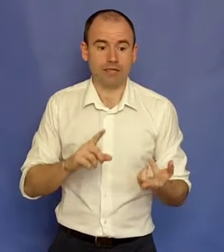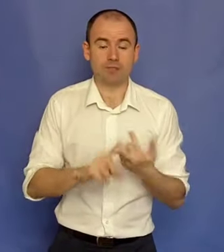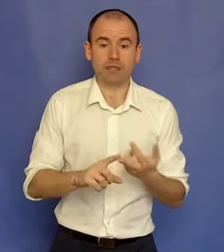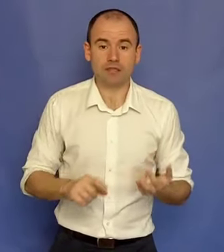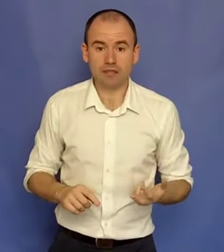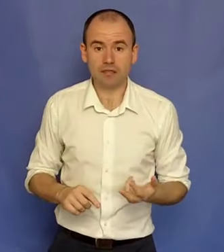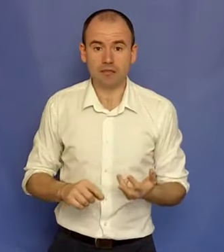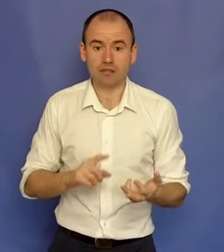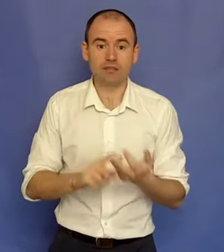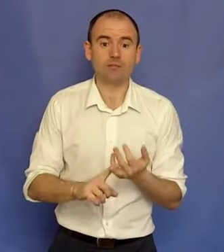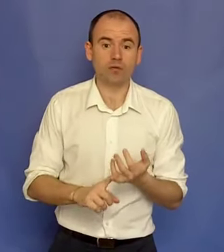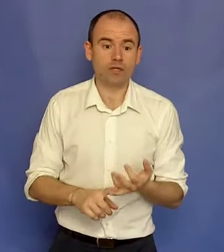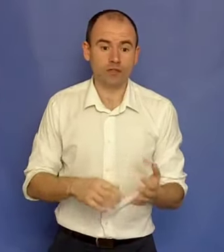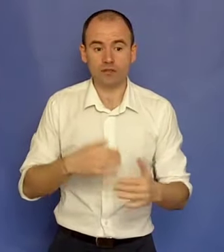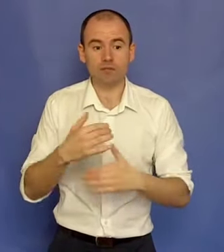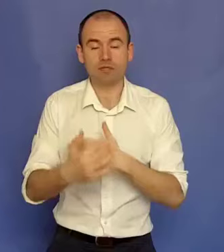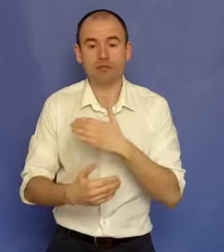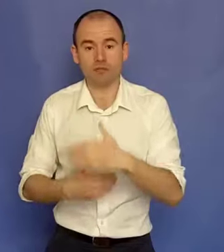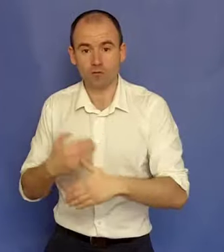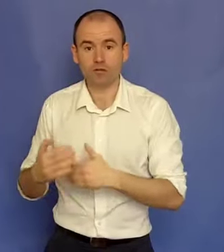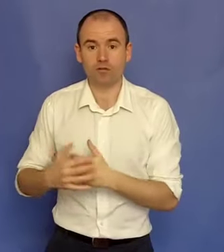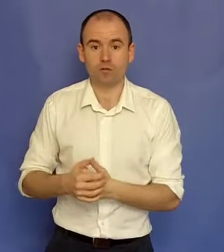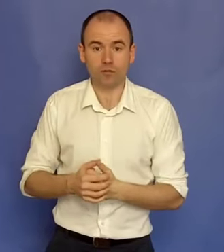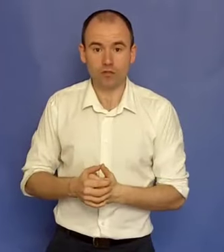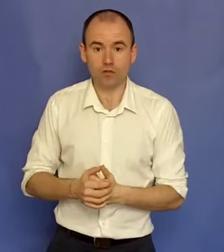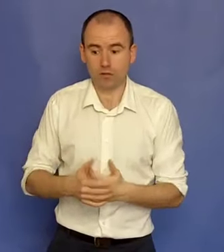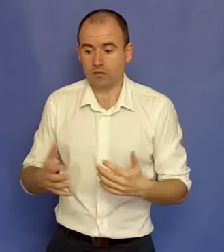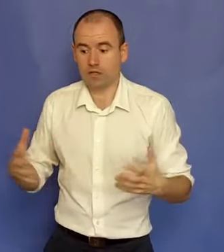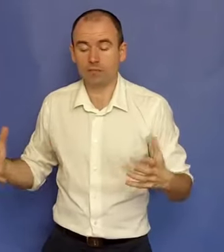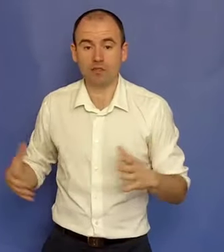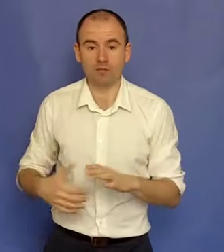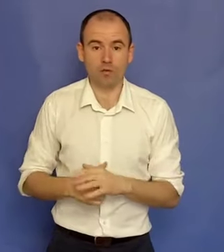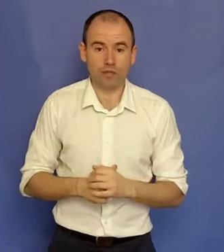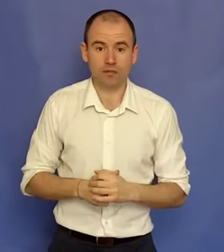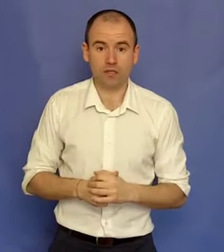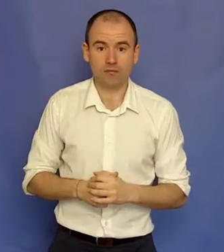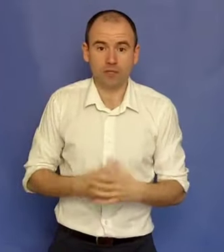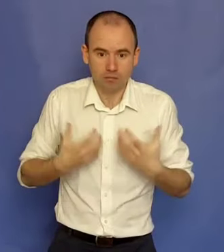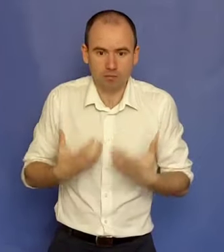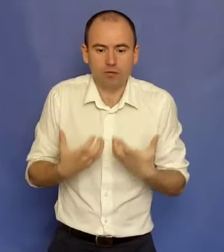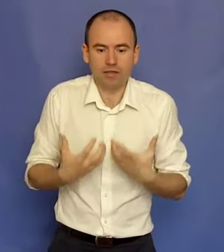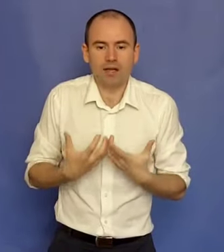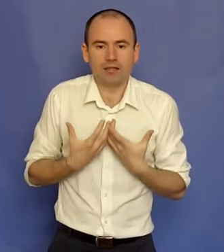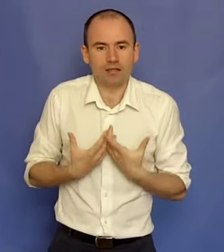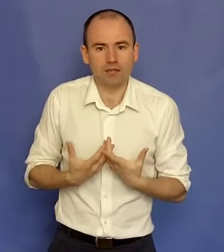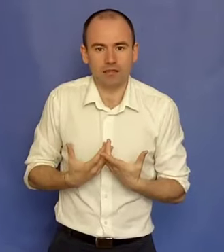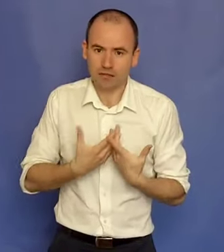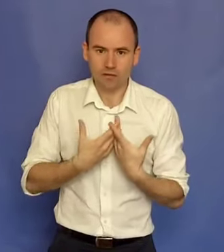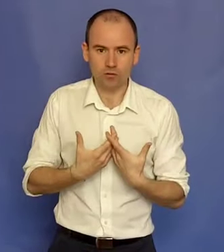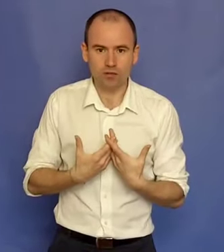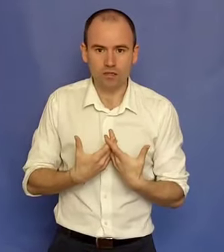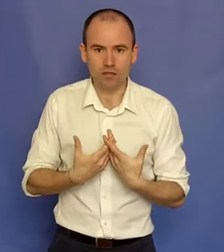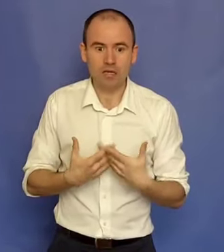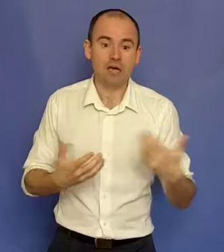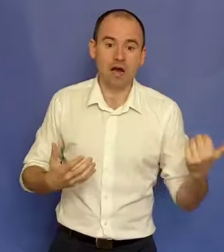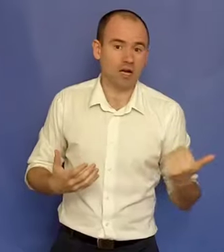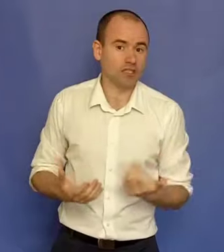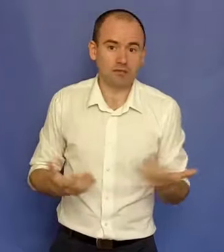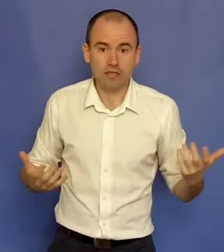de expertiza ta, de cât de bun ești, de cât de bine te dezvolți, continuu, de cât de repede evoluezi. Dar puterea e la tine. Este extraordinar. Ca angajat nu ai